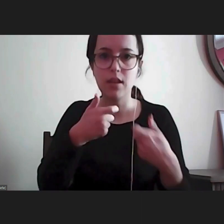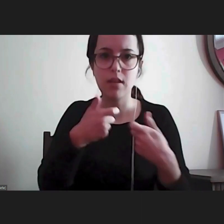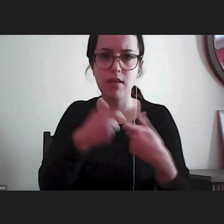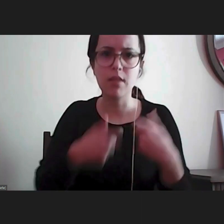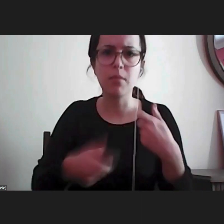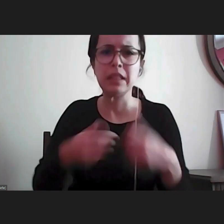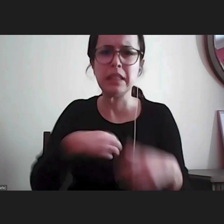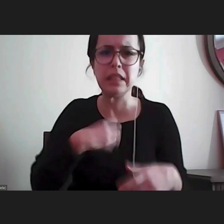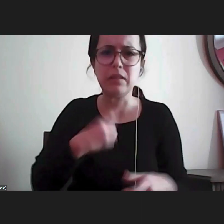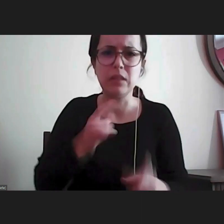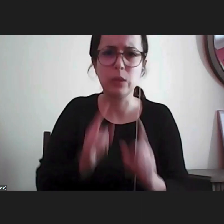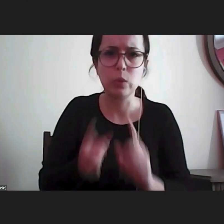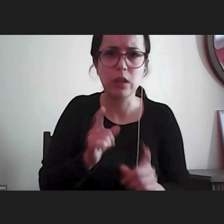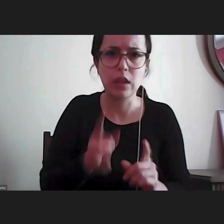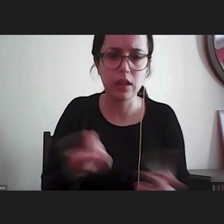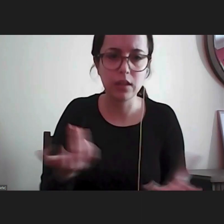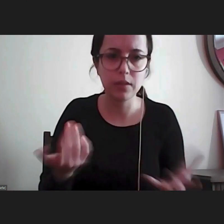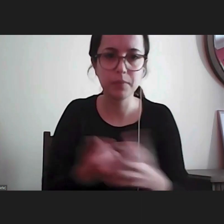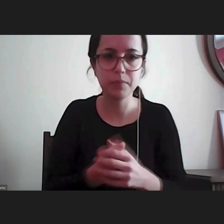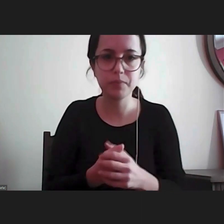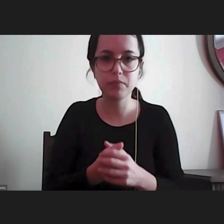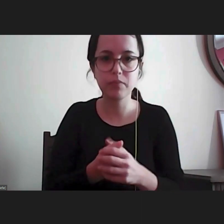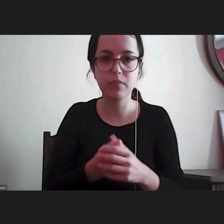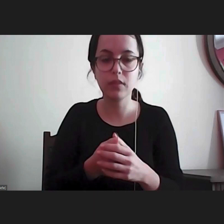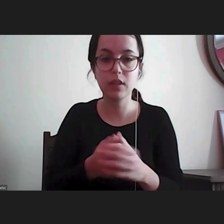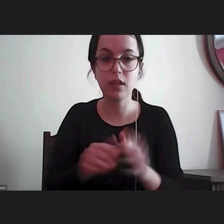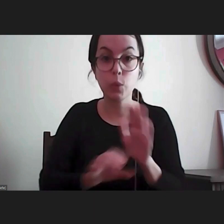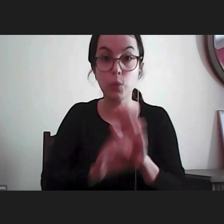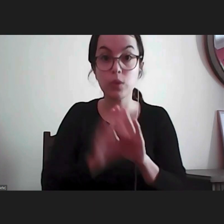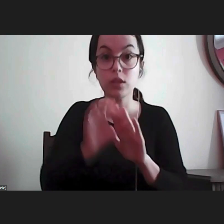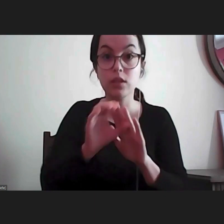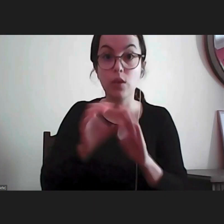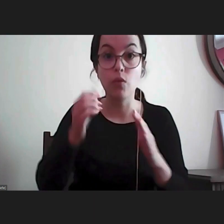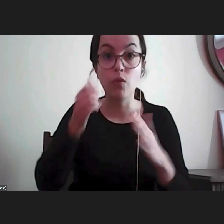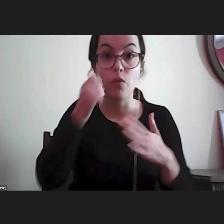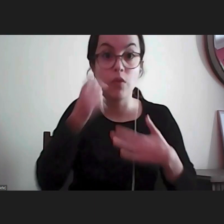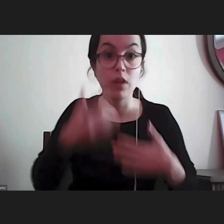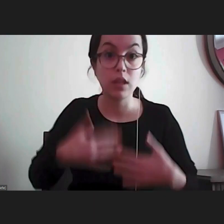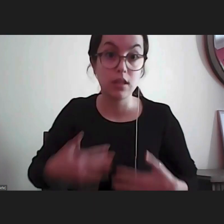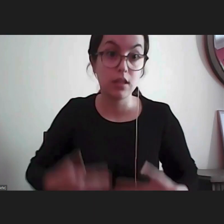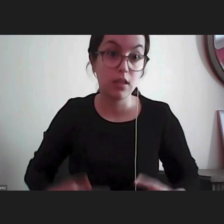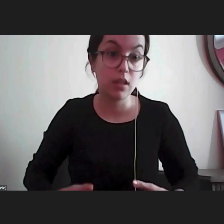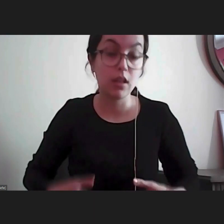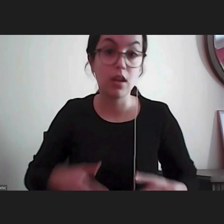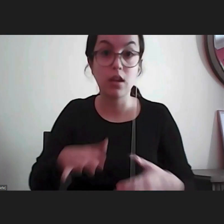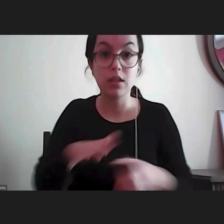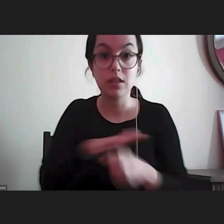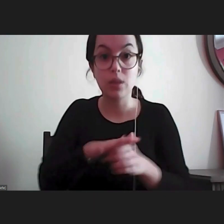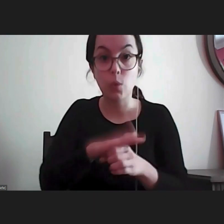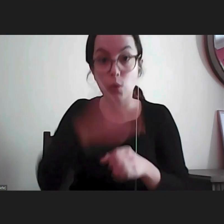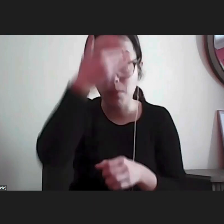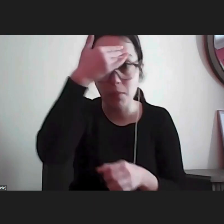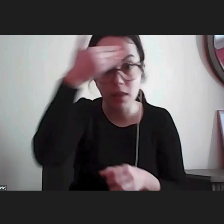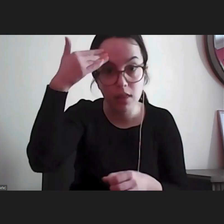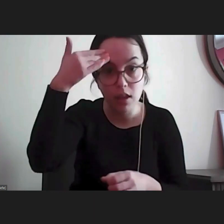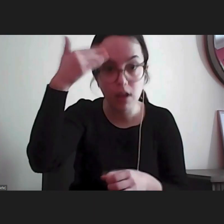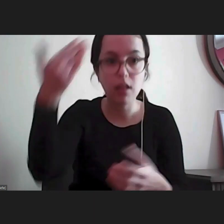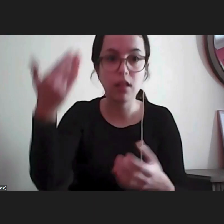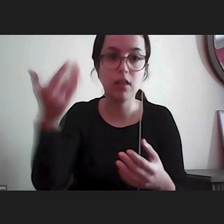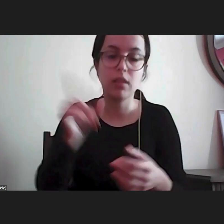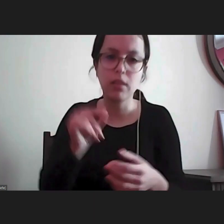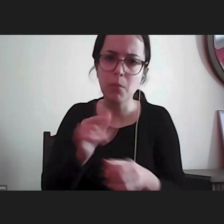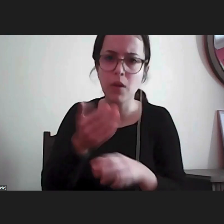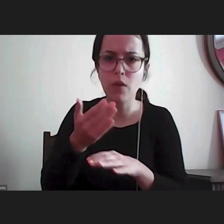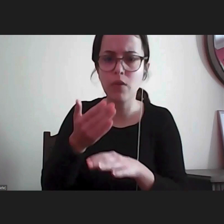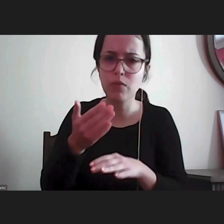significa a contenção física nomeadamente no contexto de saúde mental mas também pode ser fora do